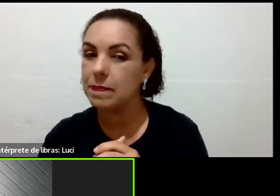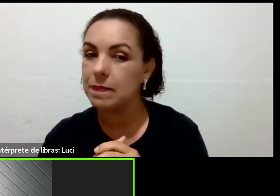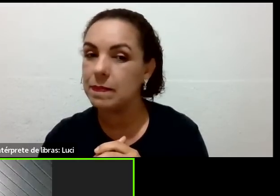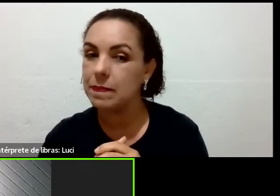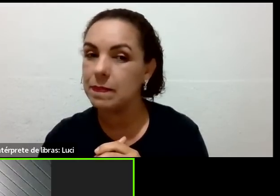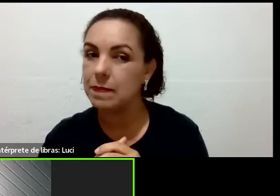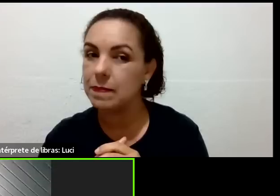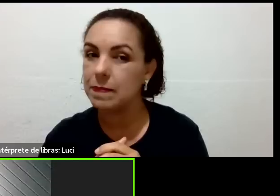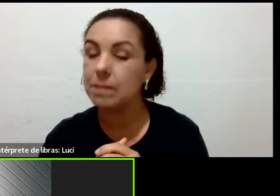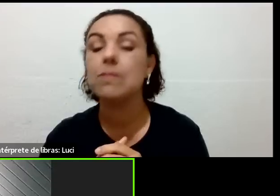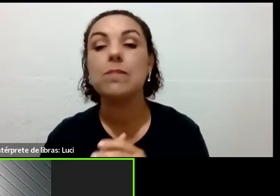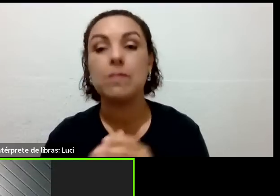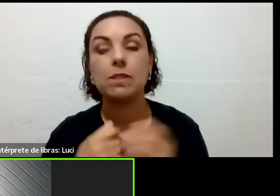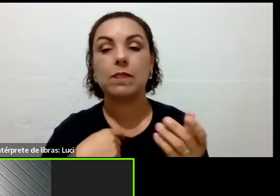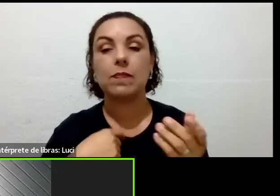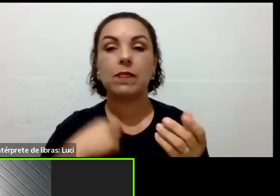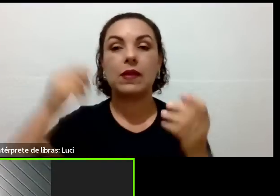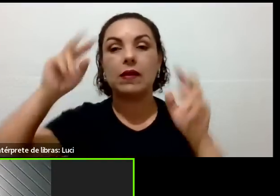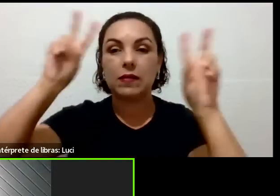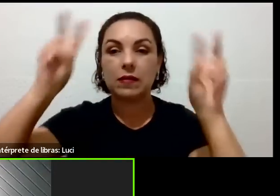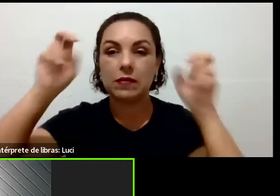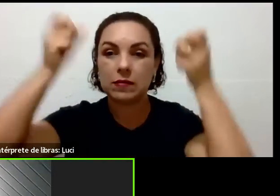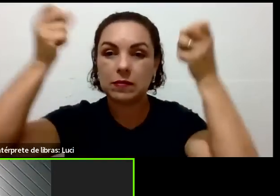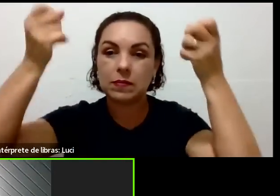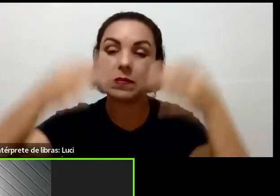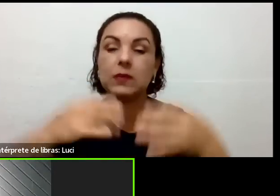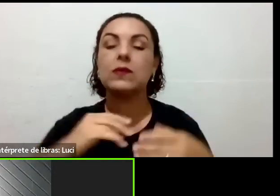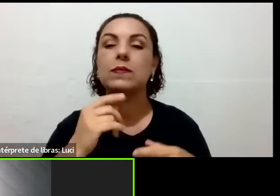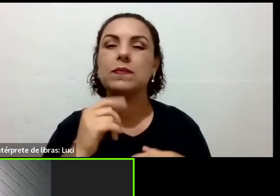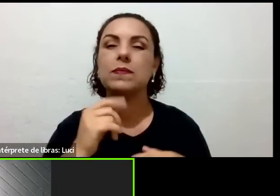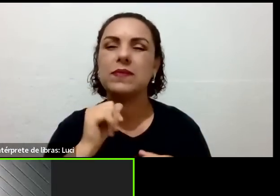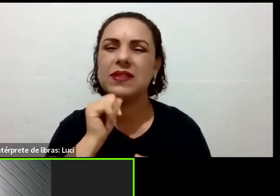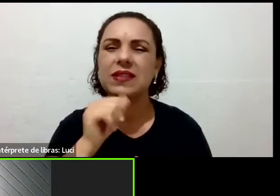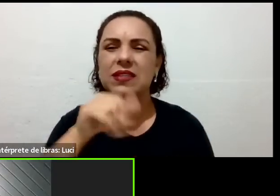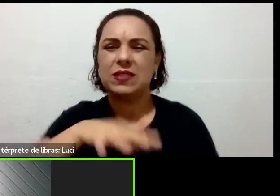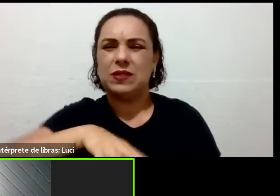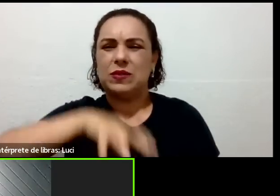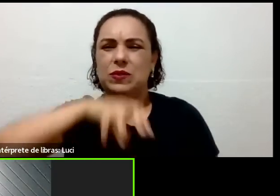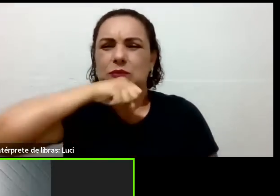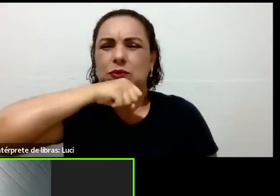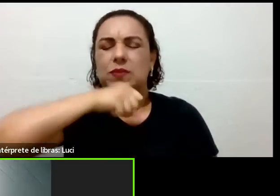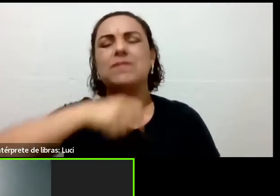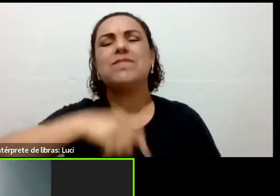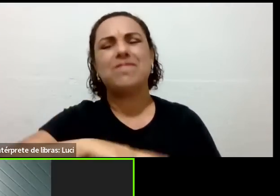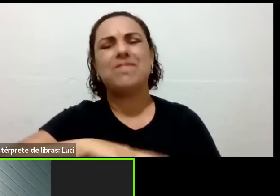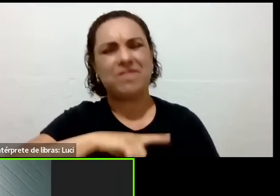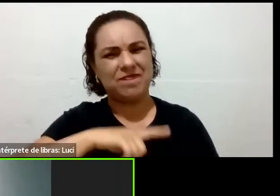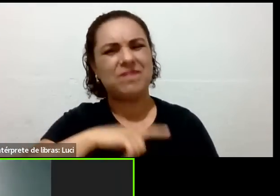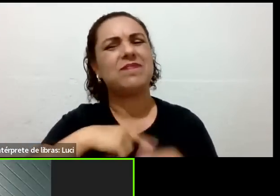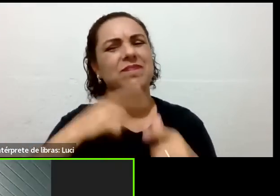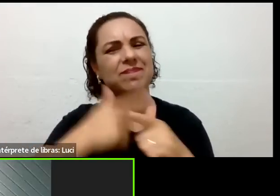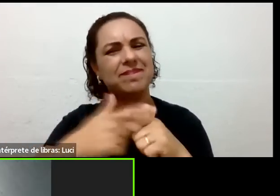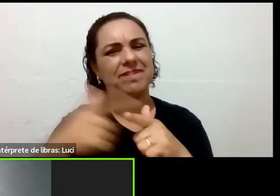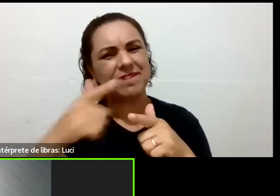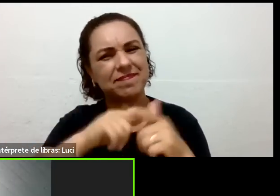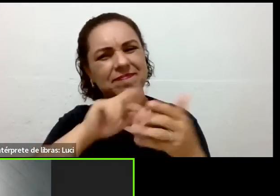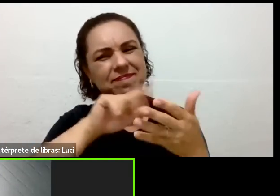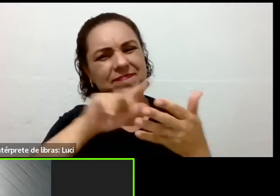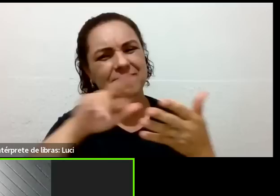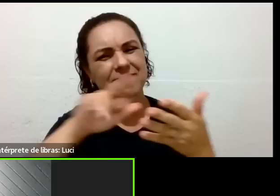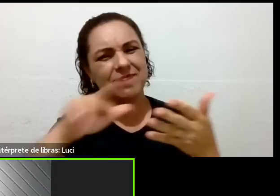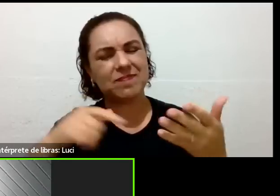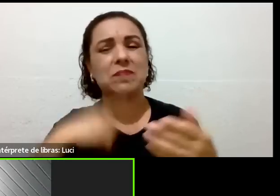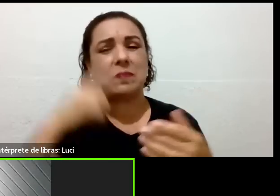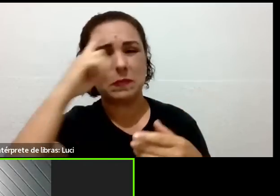menopausa, que estou realmente na situação crítica, além dos outros N problemas, tá?